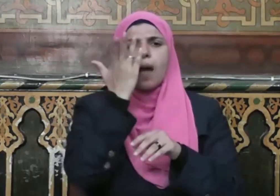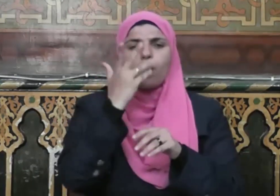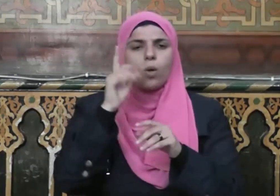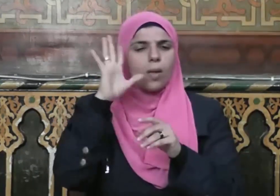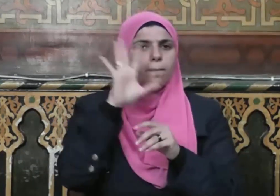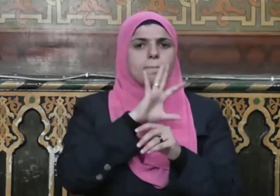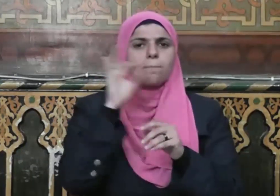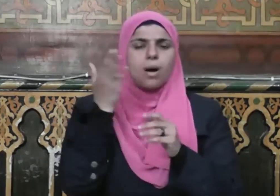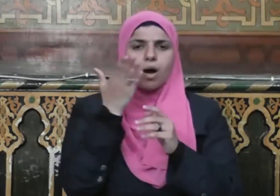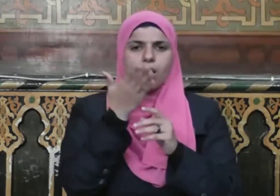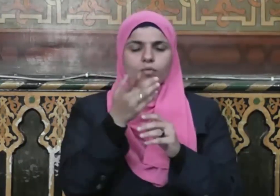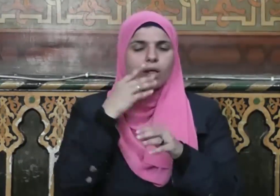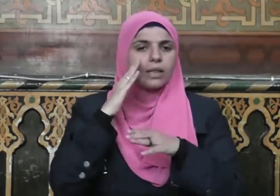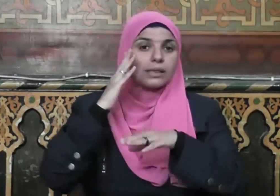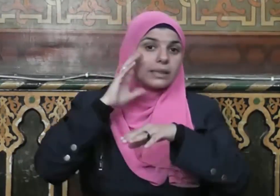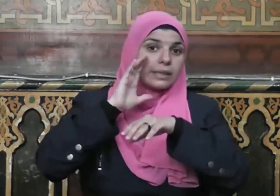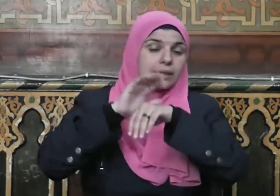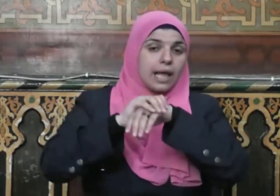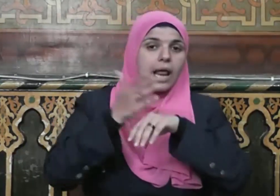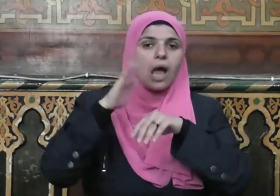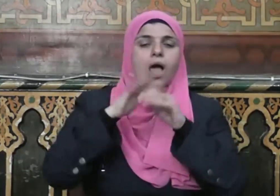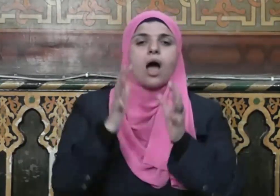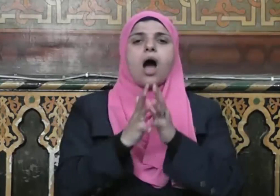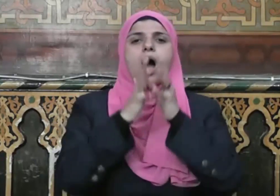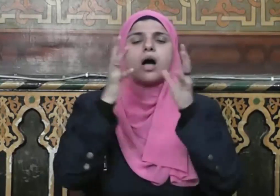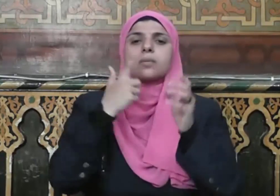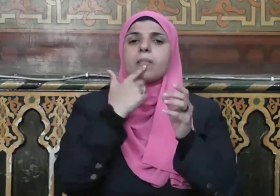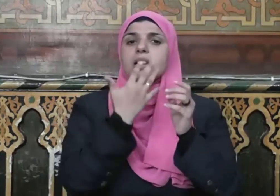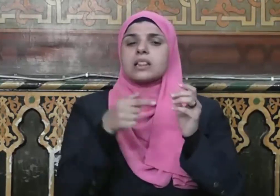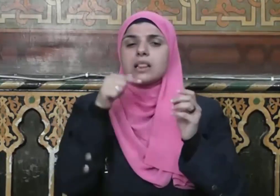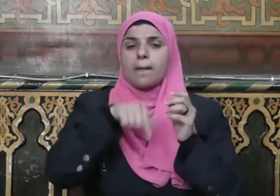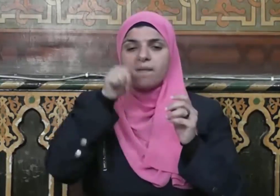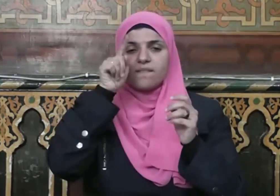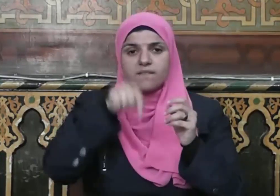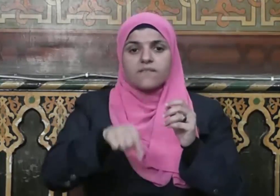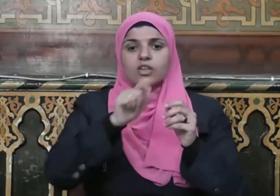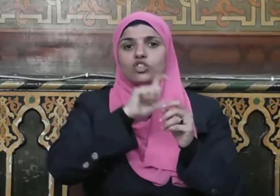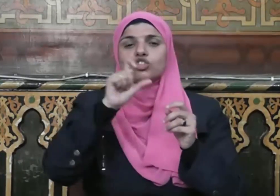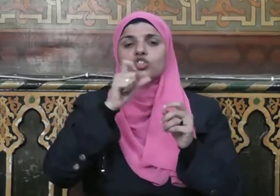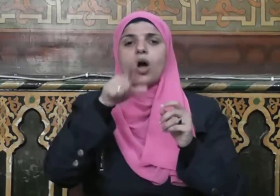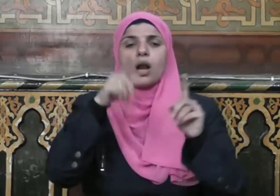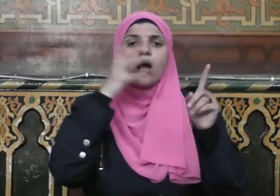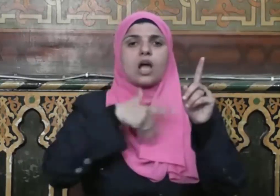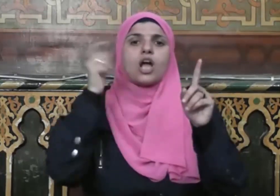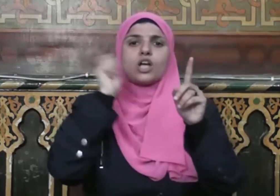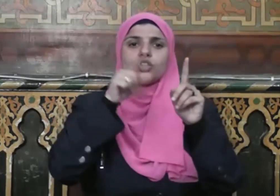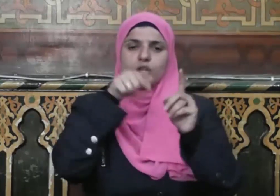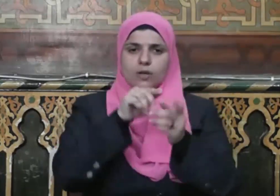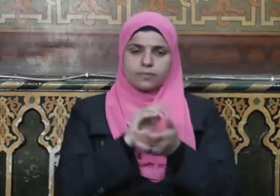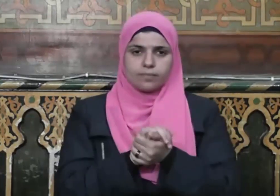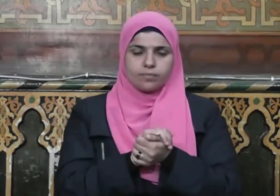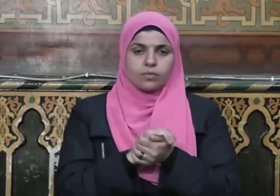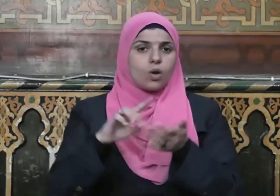النبوي البديع الدال على عظم حرمة الدماء والأموال والأعراض وعصمتها